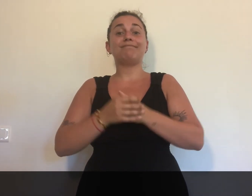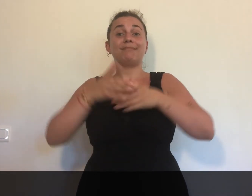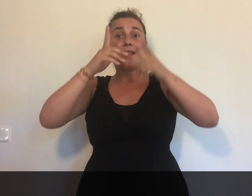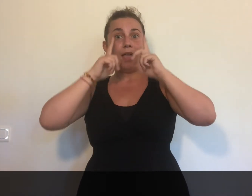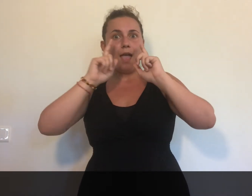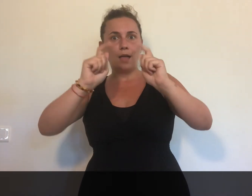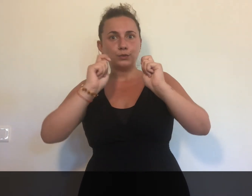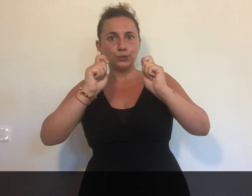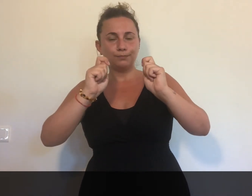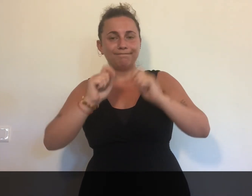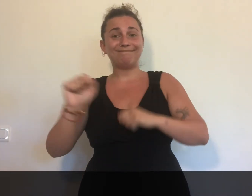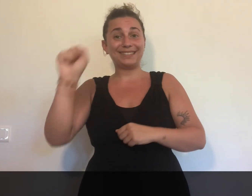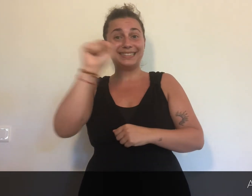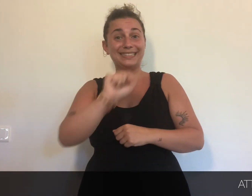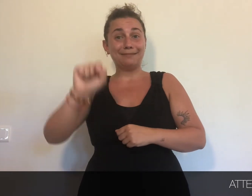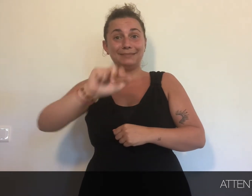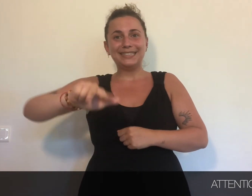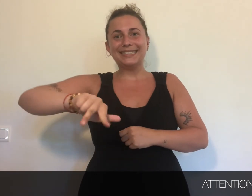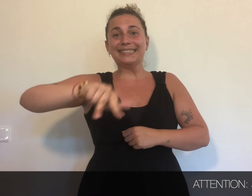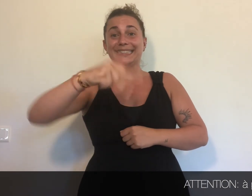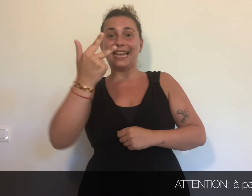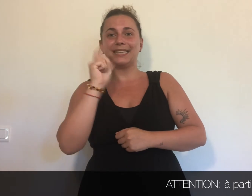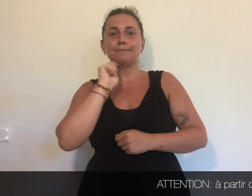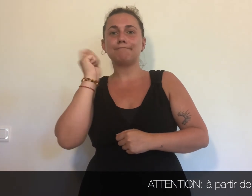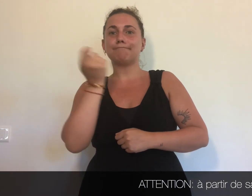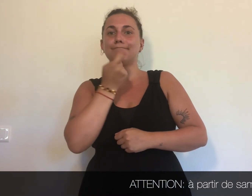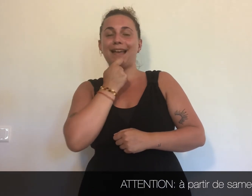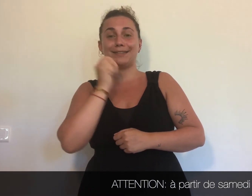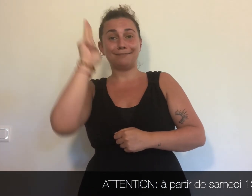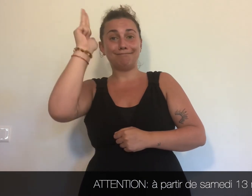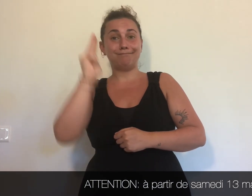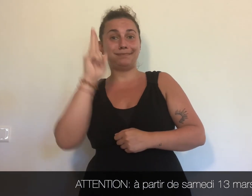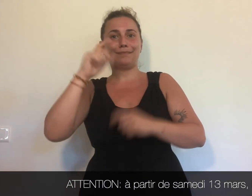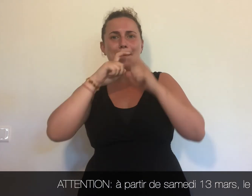Attention, à partir de samedi 13 mars, le port du masque sera obligatoire